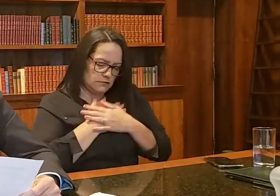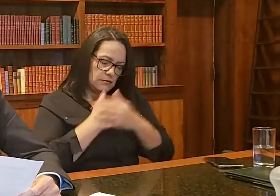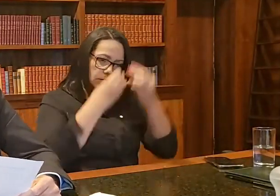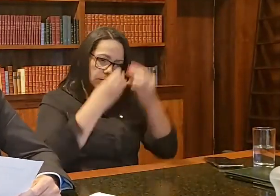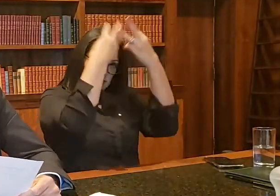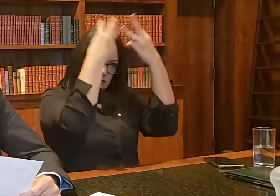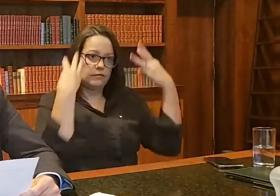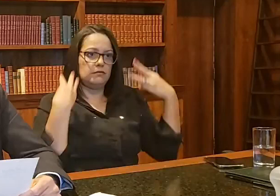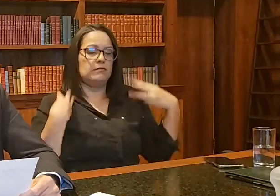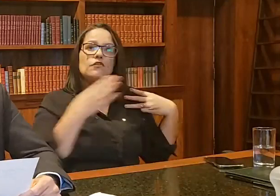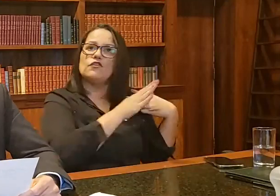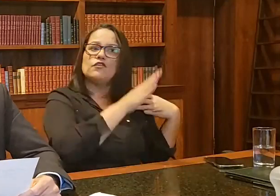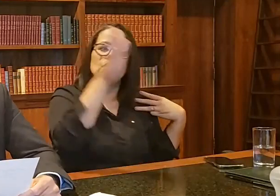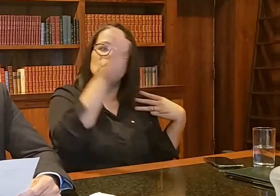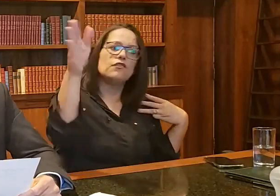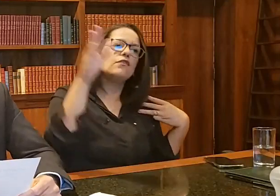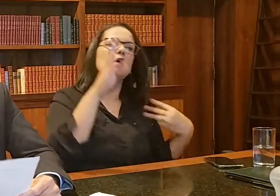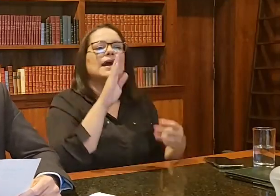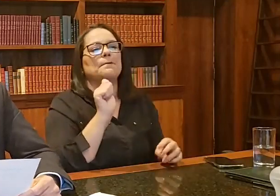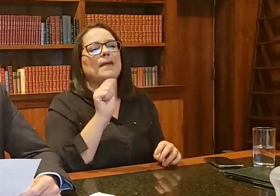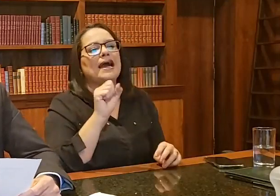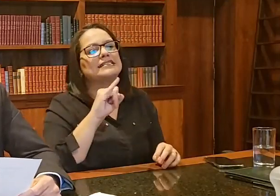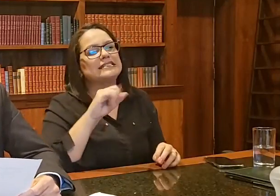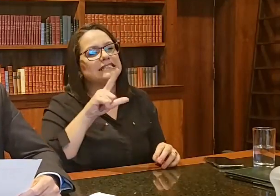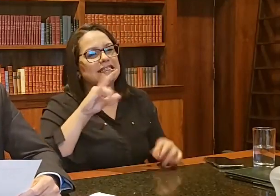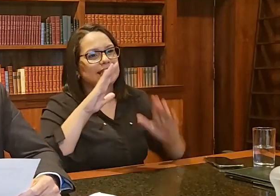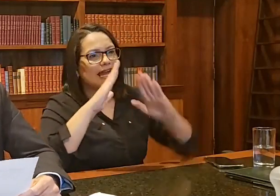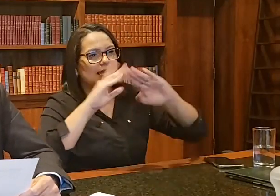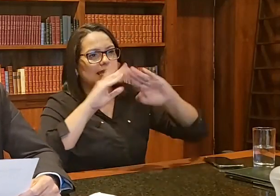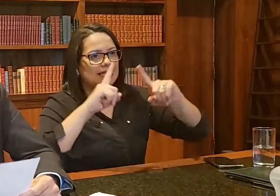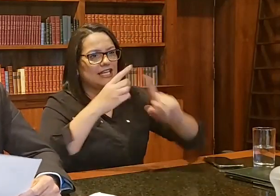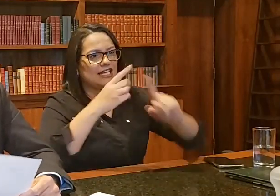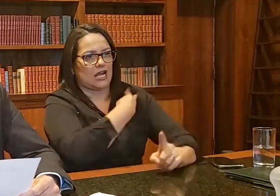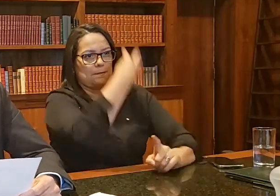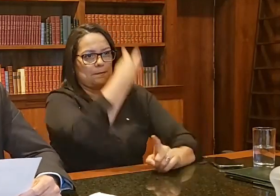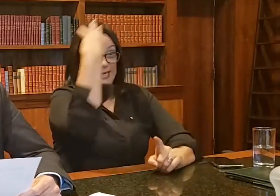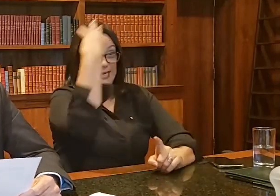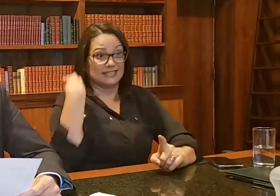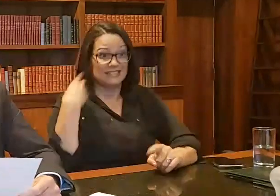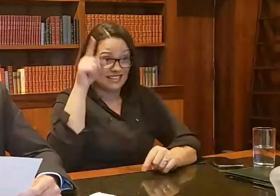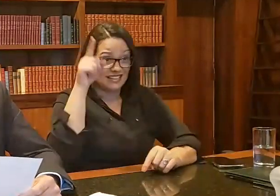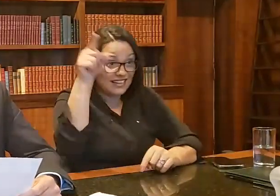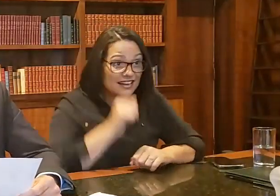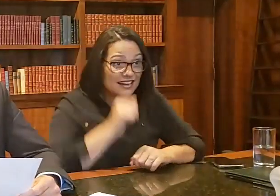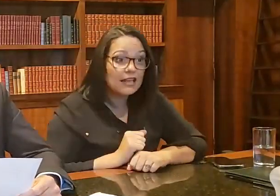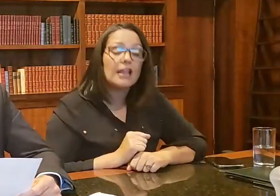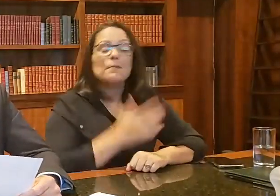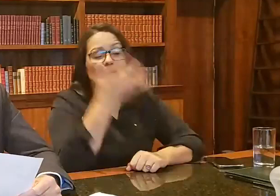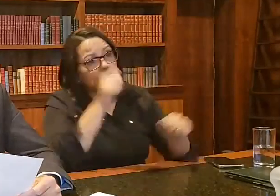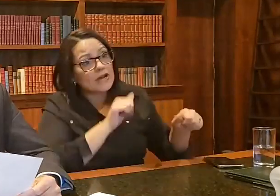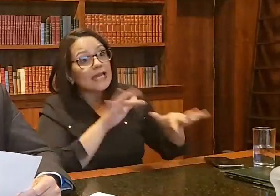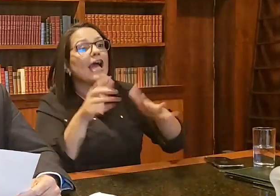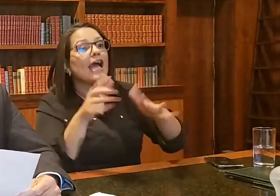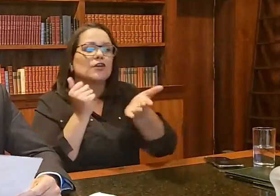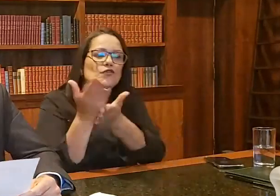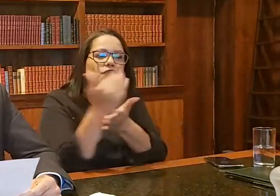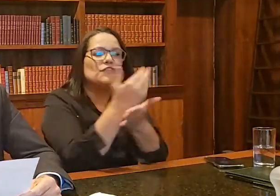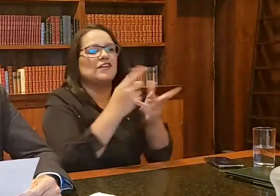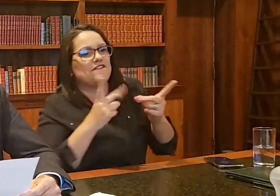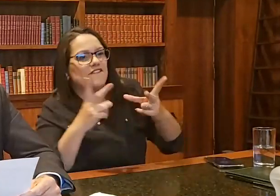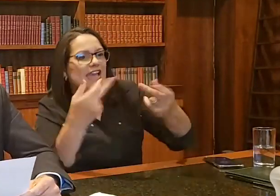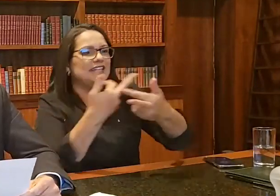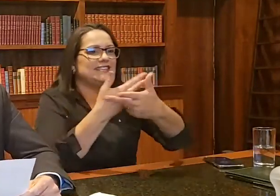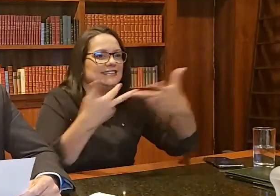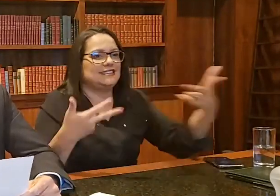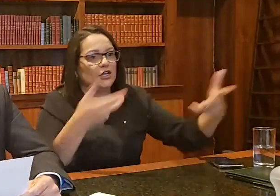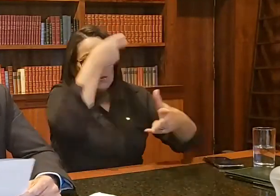a igreja lá, a Basílica, a Basílica, e isso aí praticamente zerou essa atividade. Então, ouvimos o